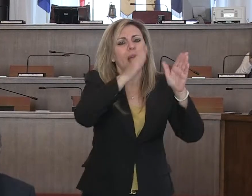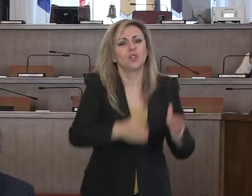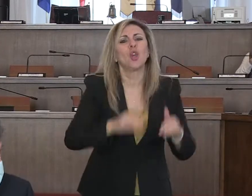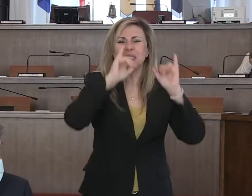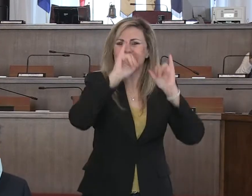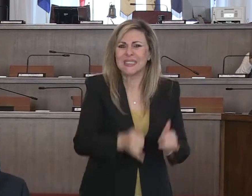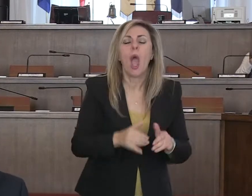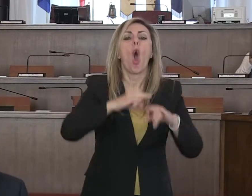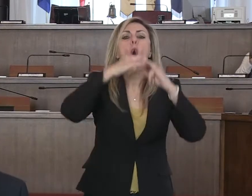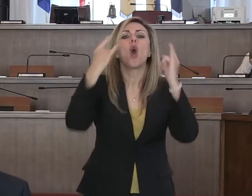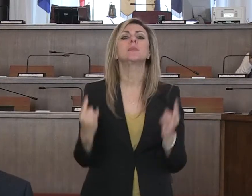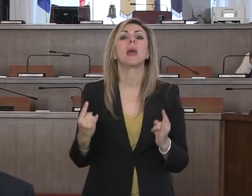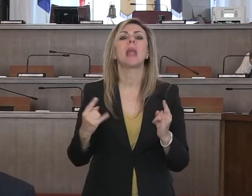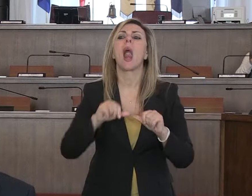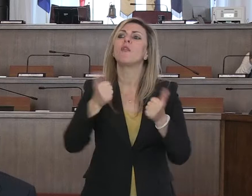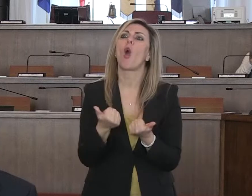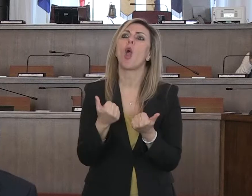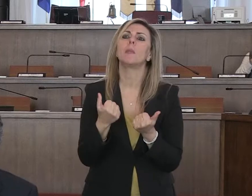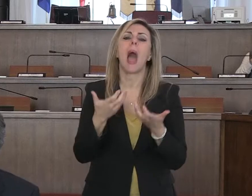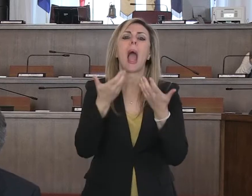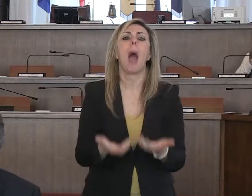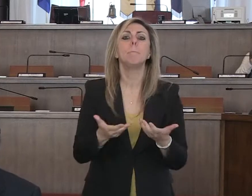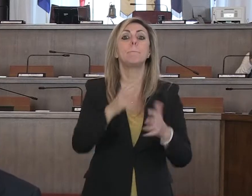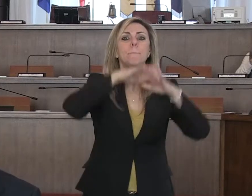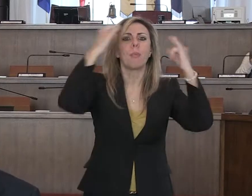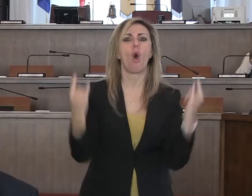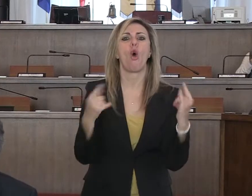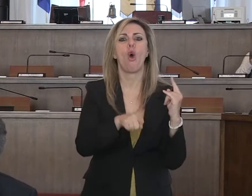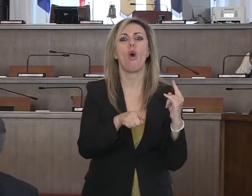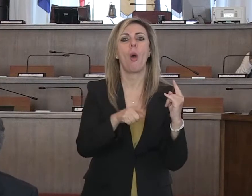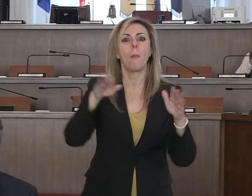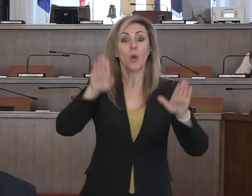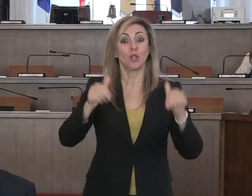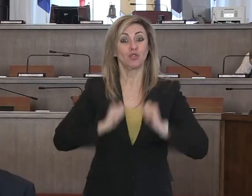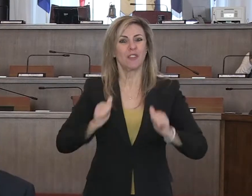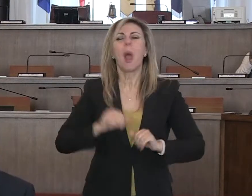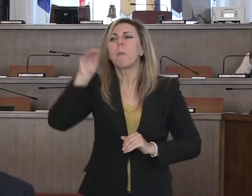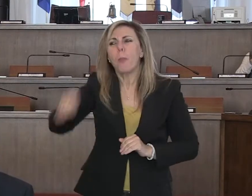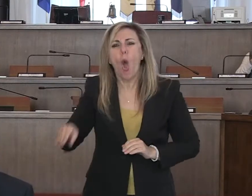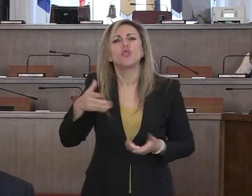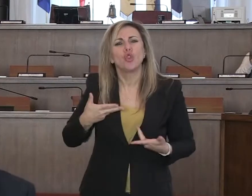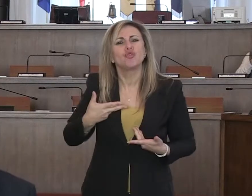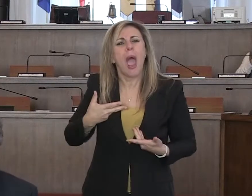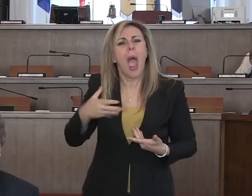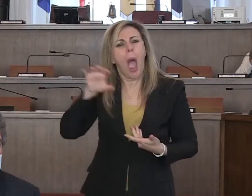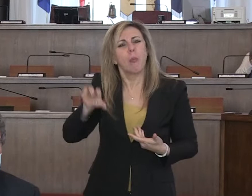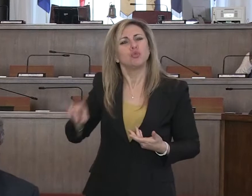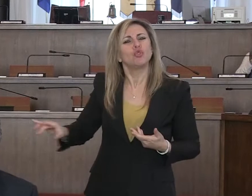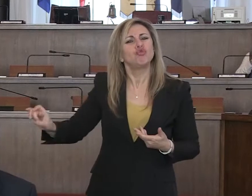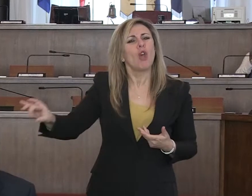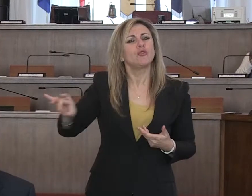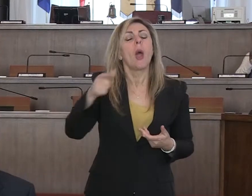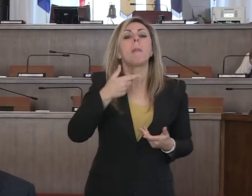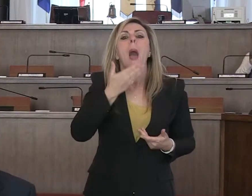ospedali da campo con i militari, con la protezione civile, oggi non è che mancano i posti letto, quello che manca non